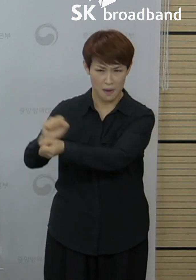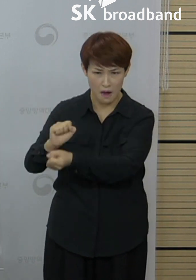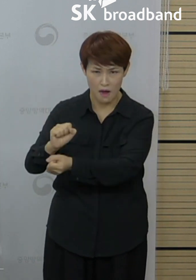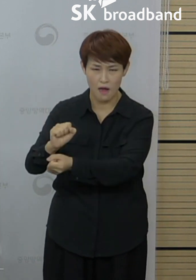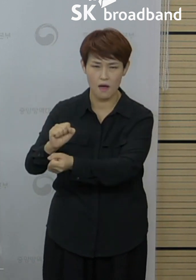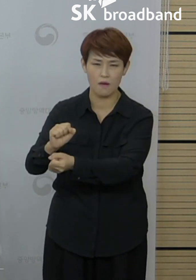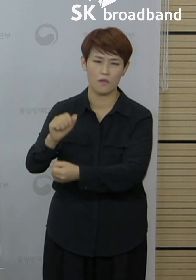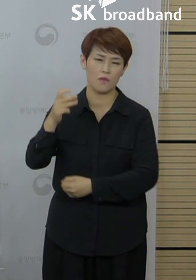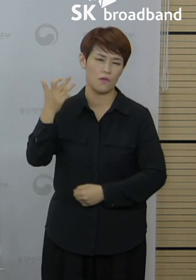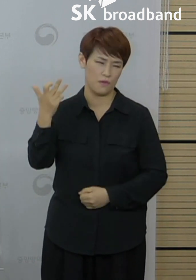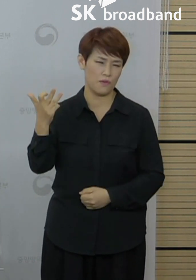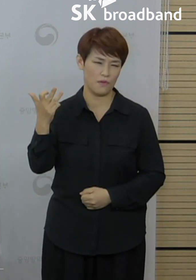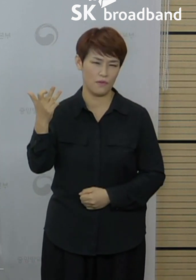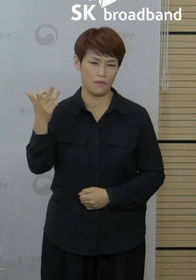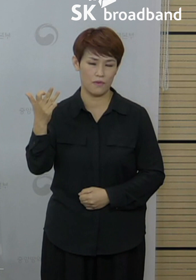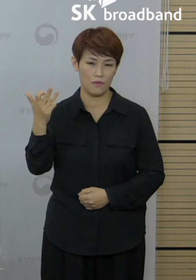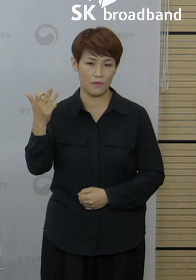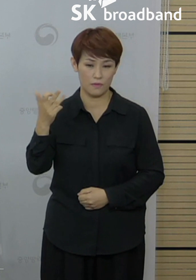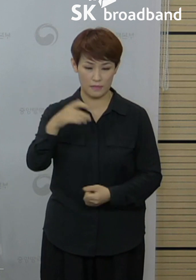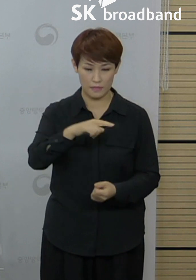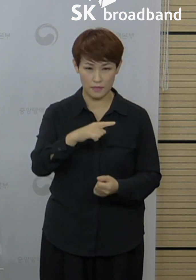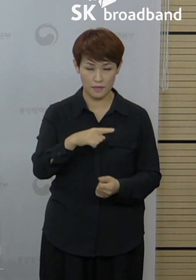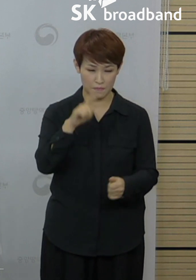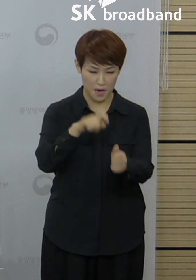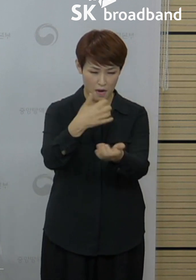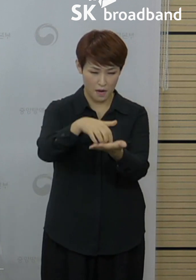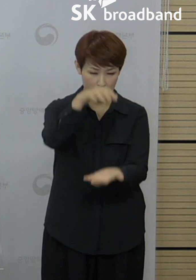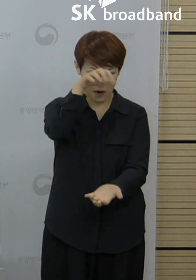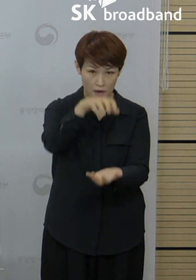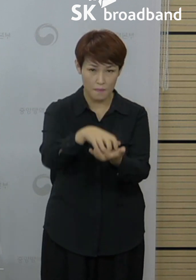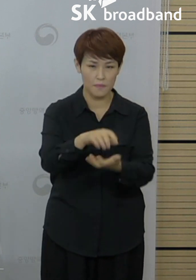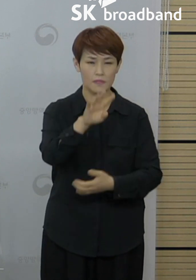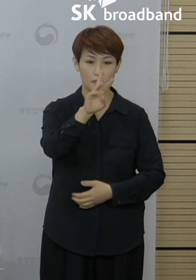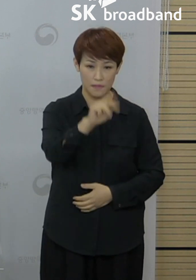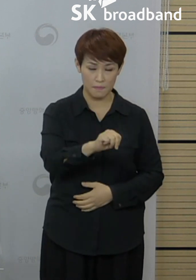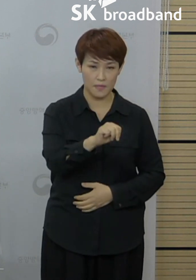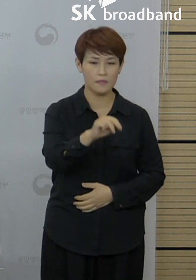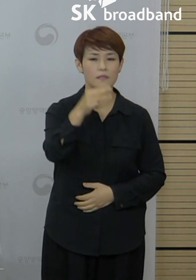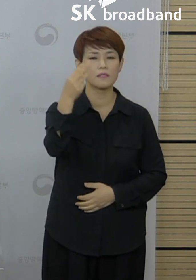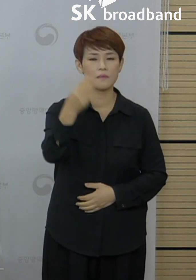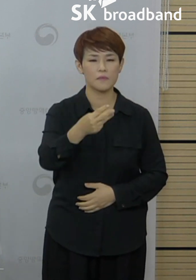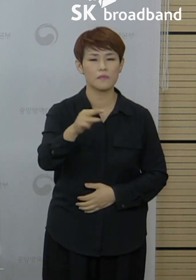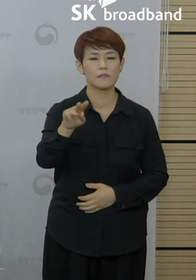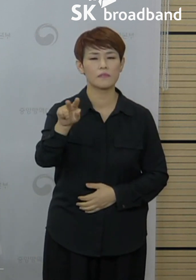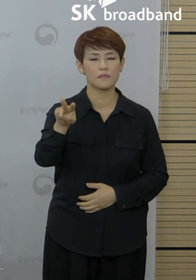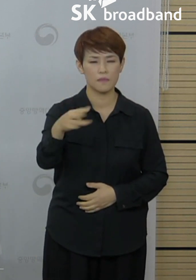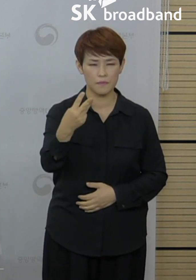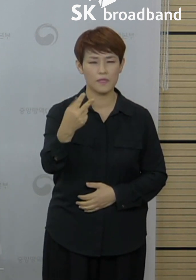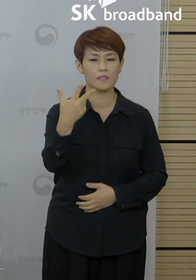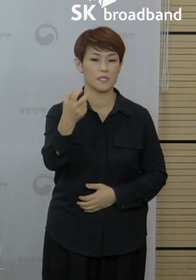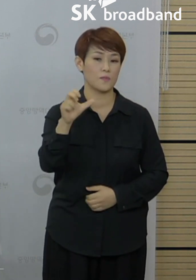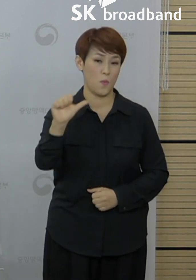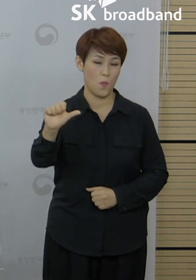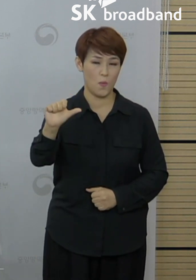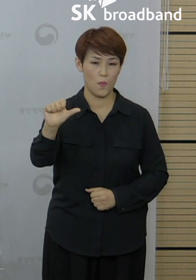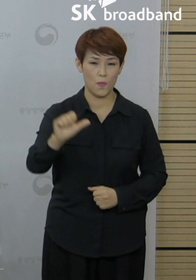18명입니다. 그래서 총 누적 확진자 수는 3만 3,375명입니다.